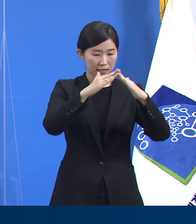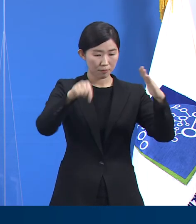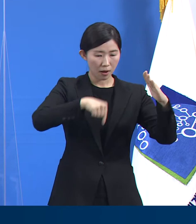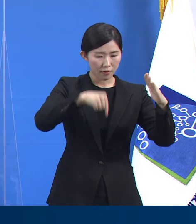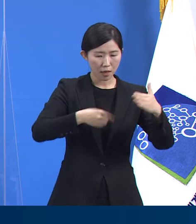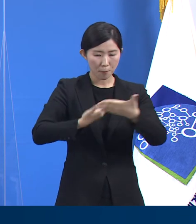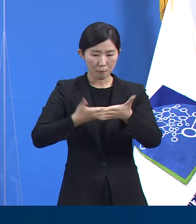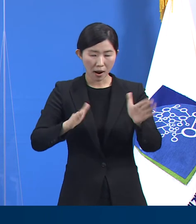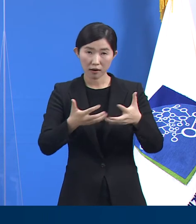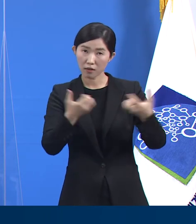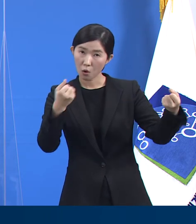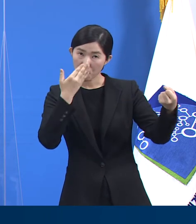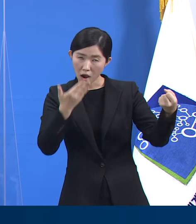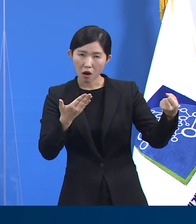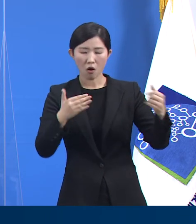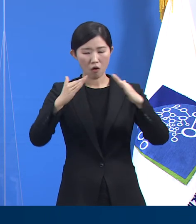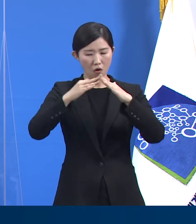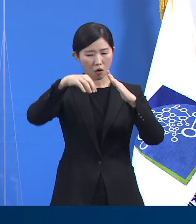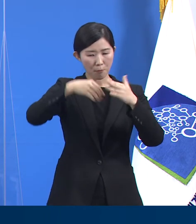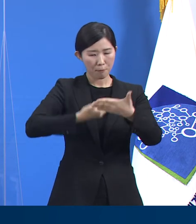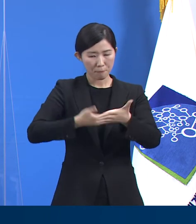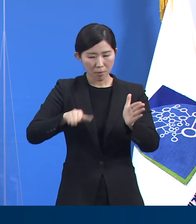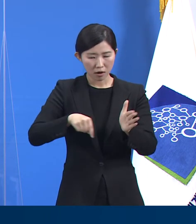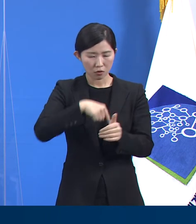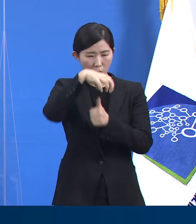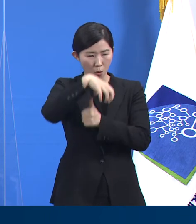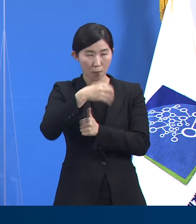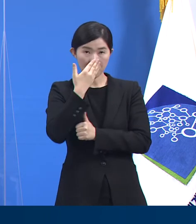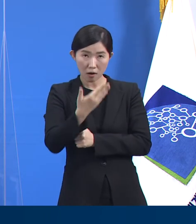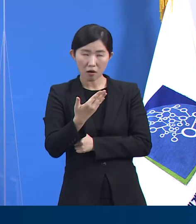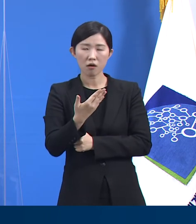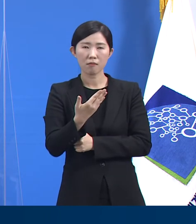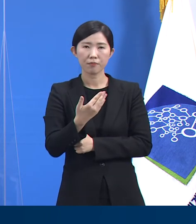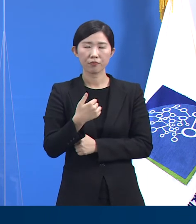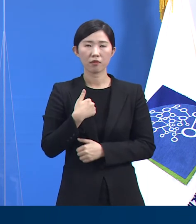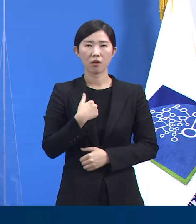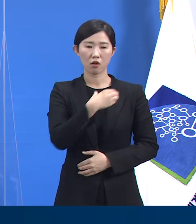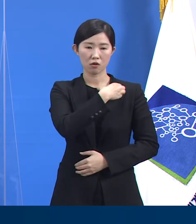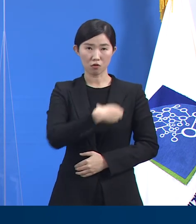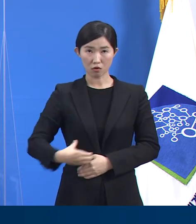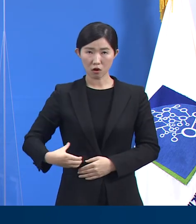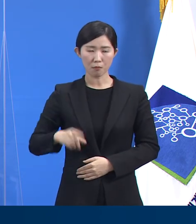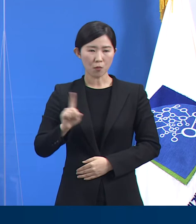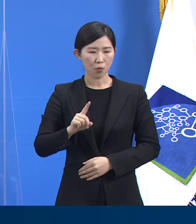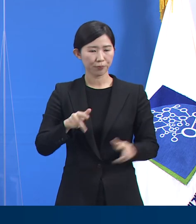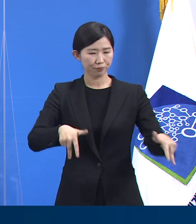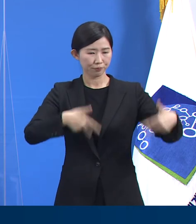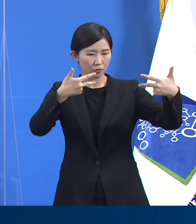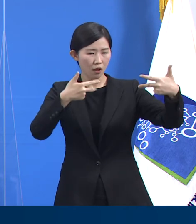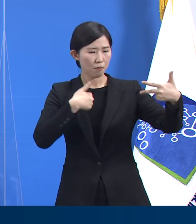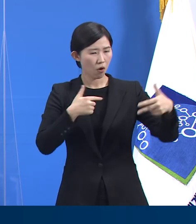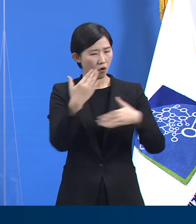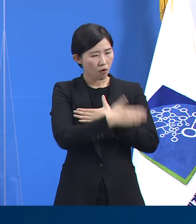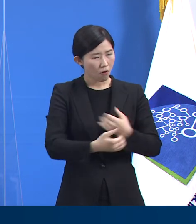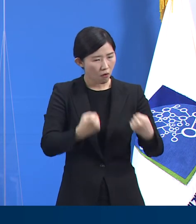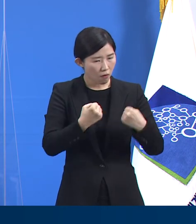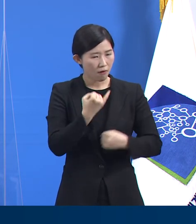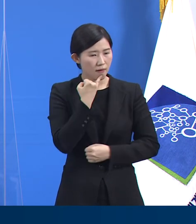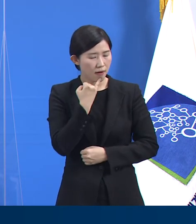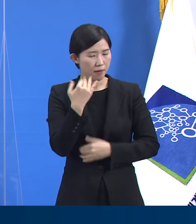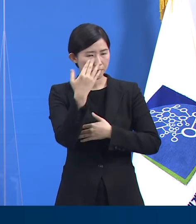적합하다면 지자체는 비대면 건강관리 서비스를 대안적으로 제공할 수 있습니다.